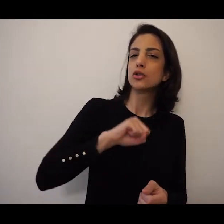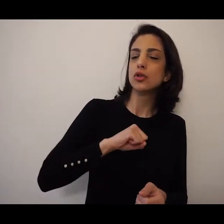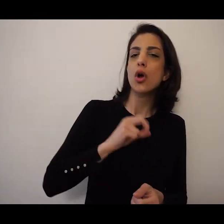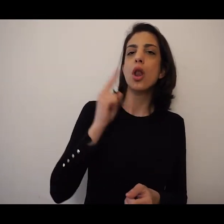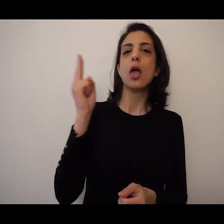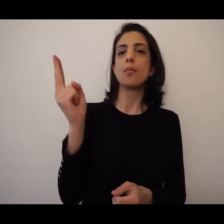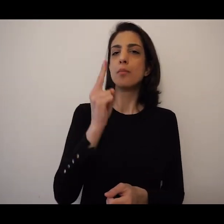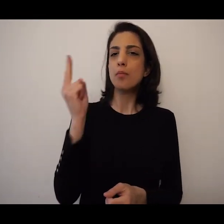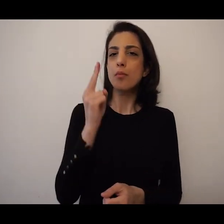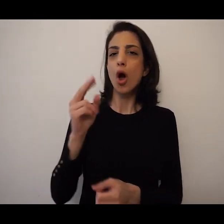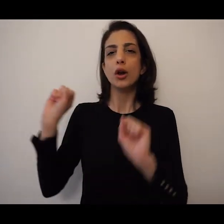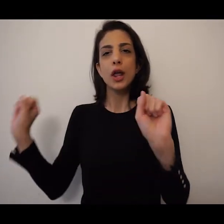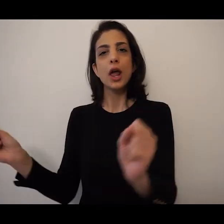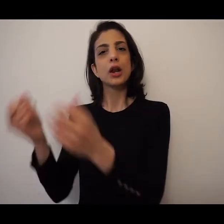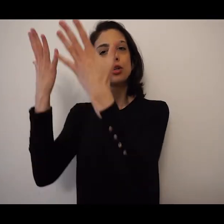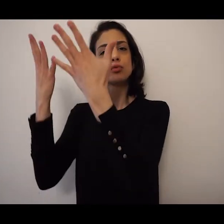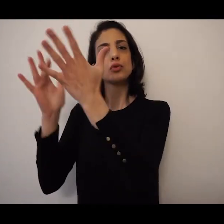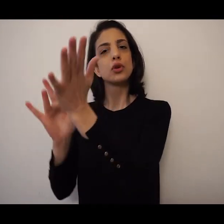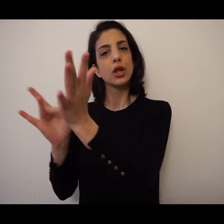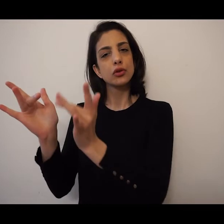morte e ressurrezione.